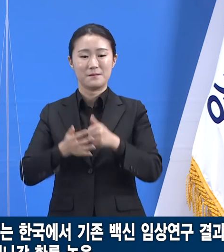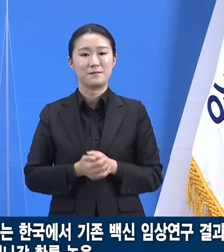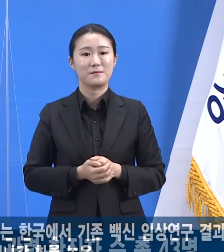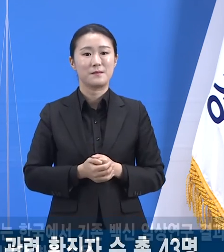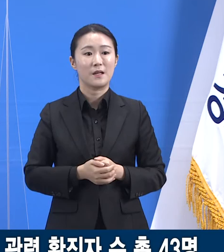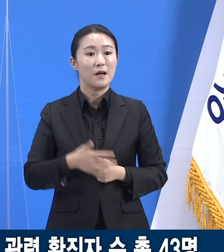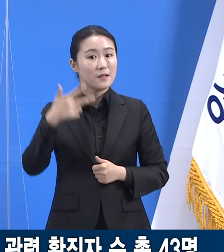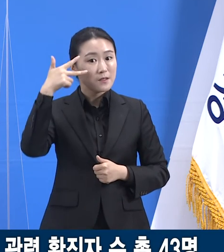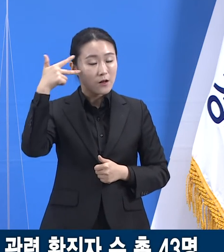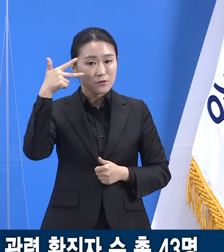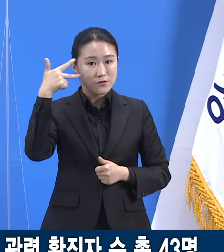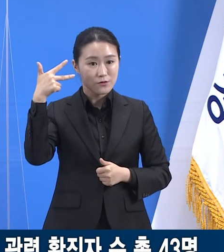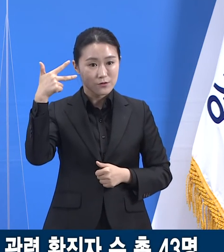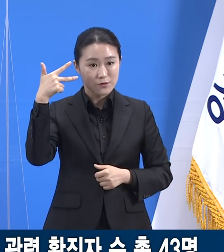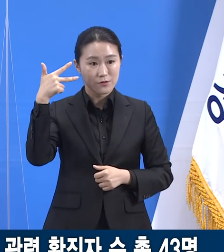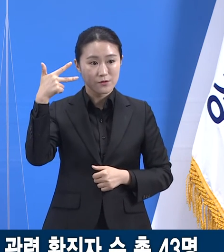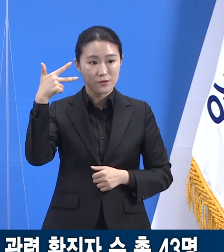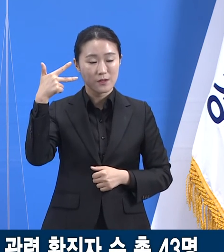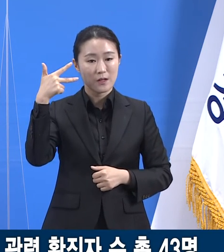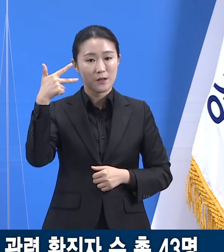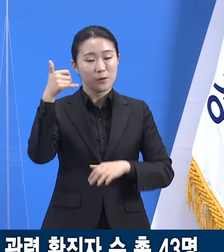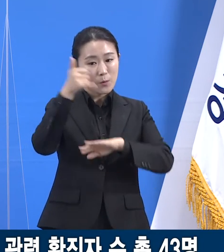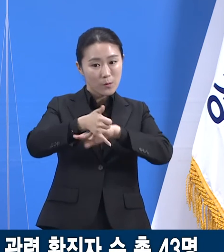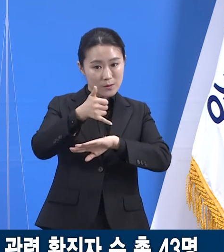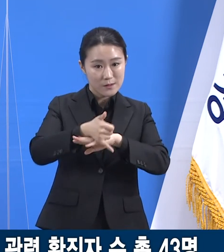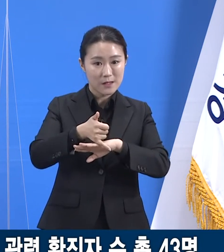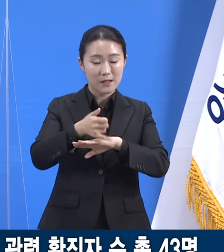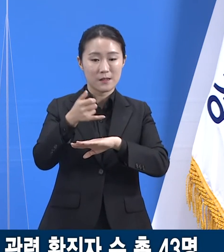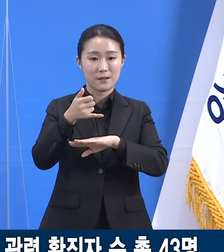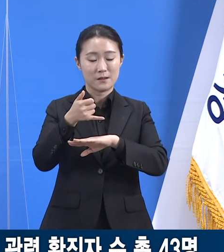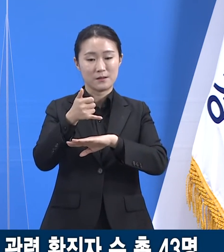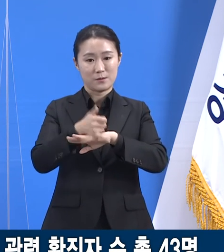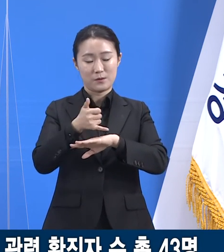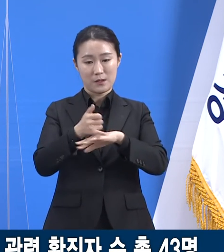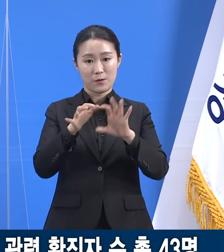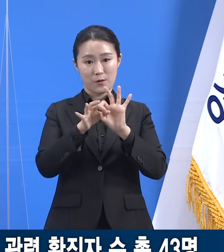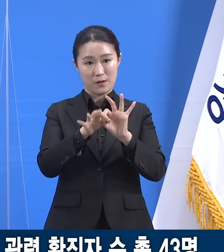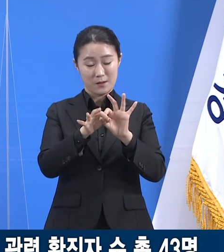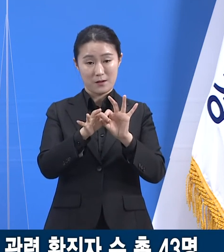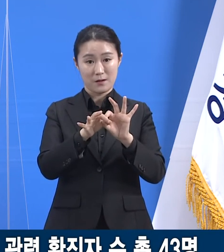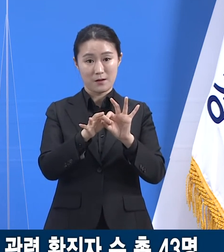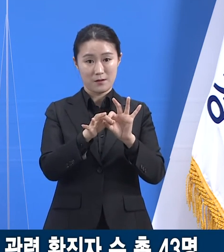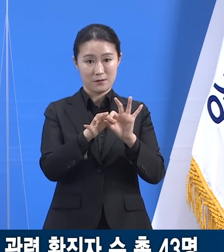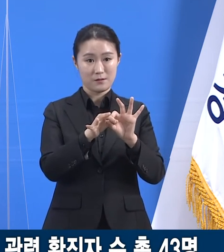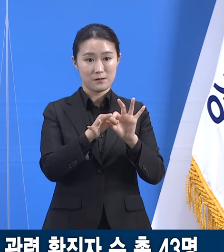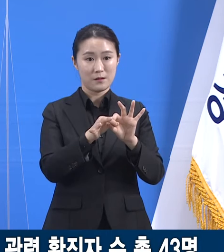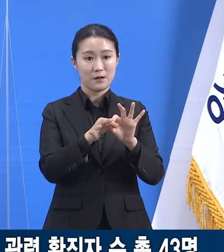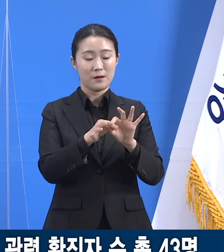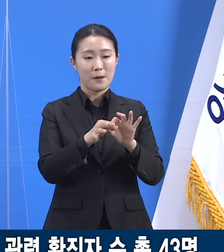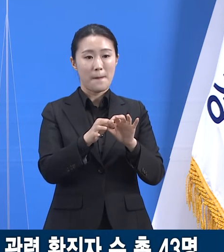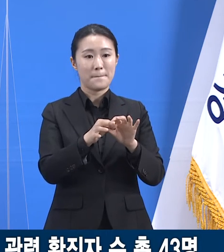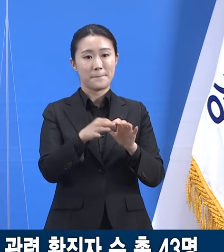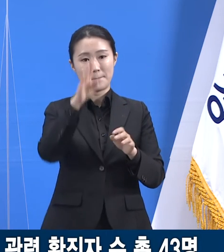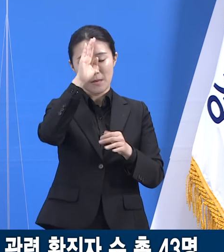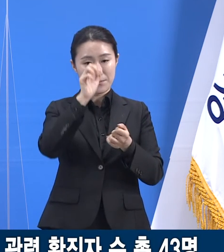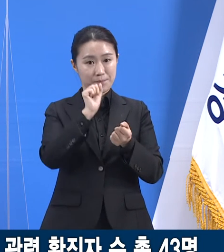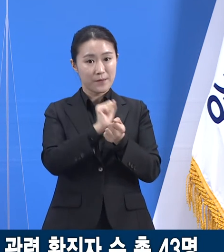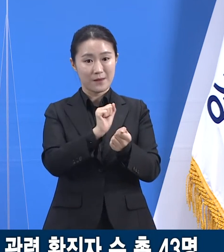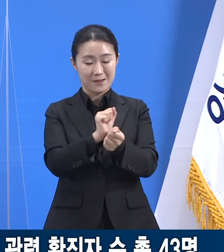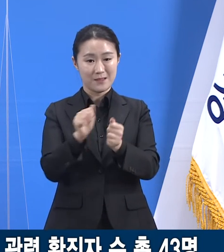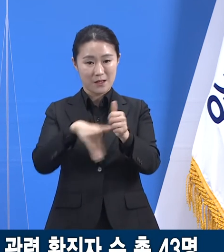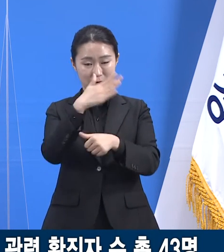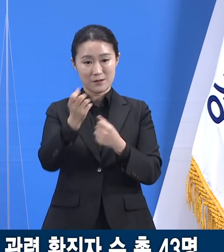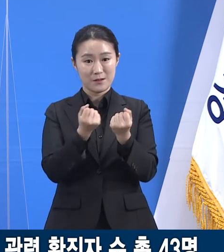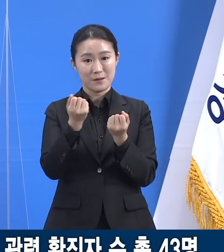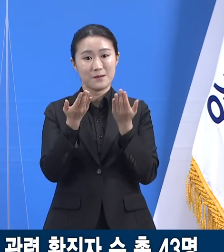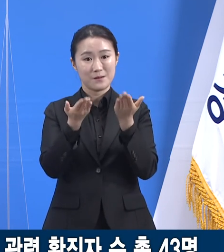재배 및 포장업 관련 집단감염 사례에 대해 말씀드립니다. 지난 5월 14일 외국인 한 명이